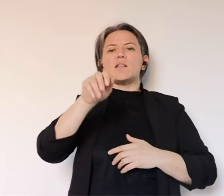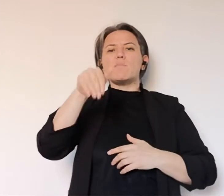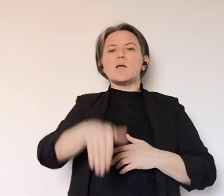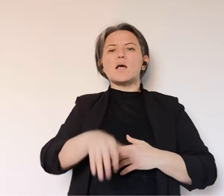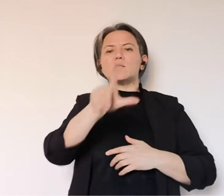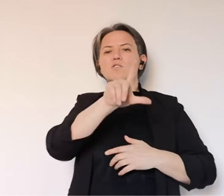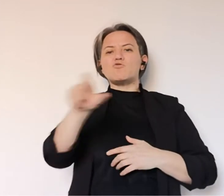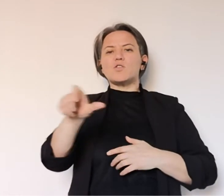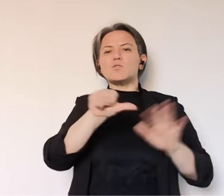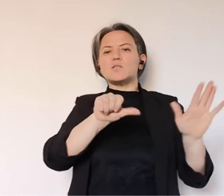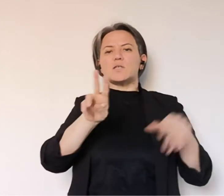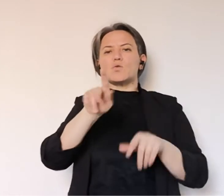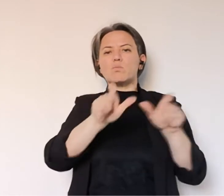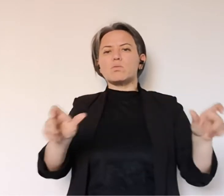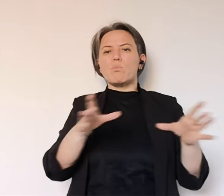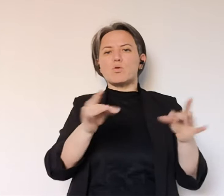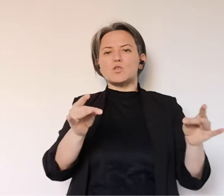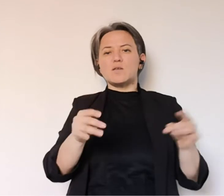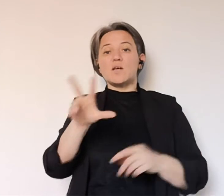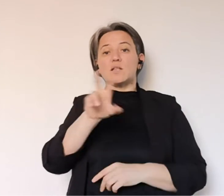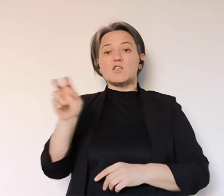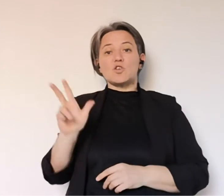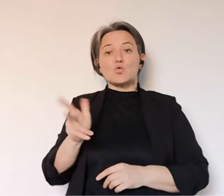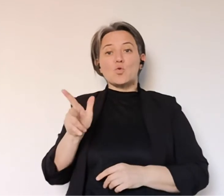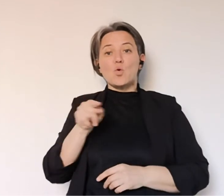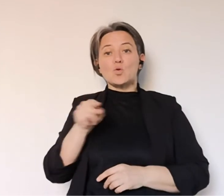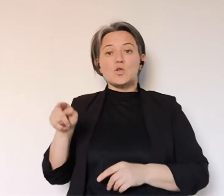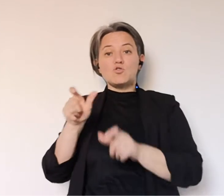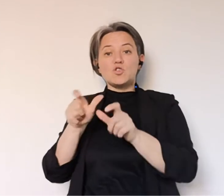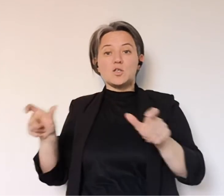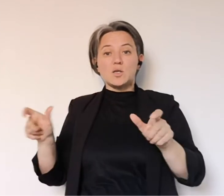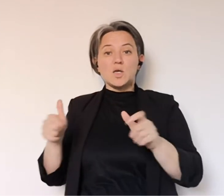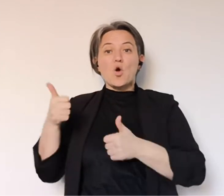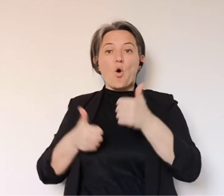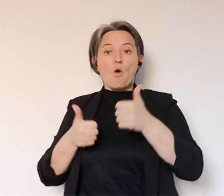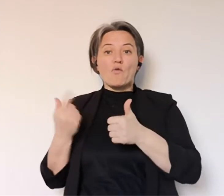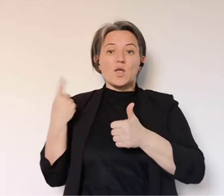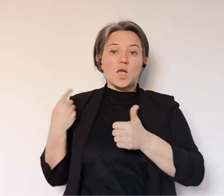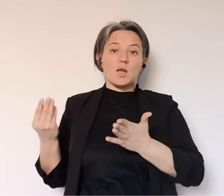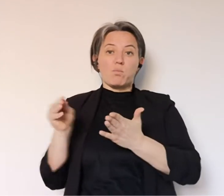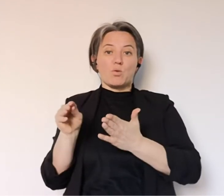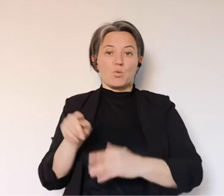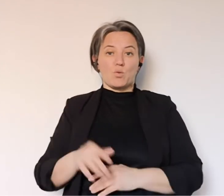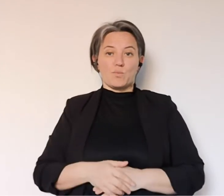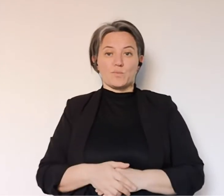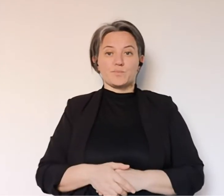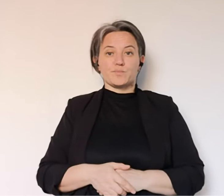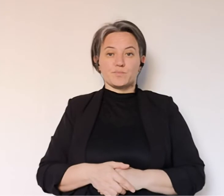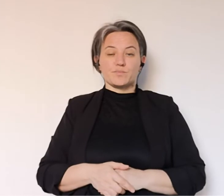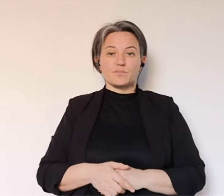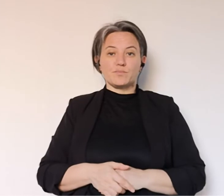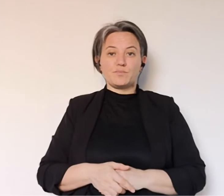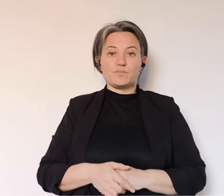oggi sono stati certificati 20.752 casi di positività, sono 312